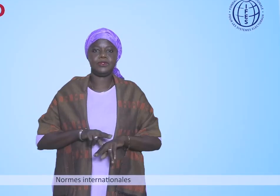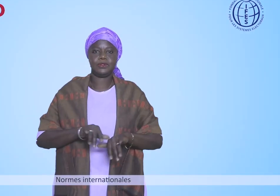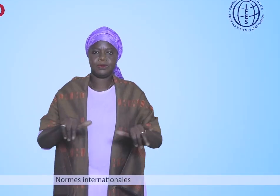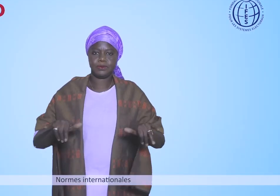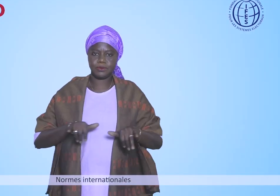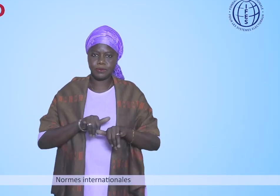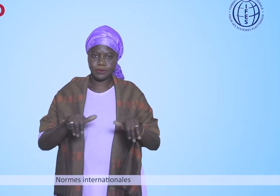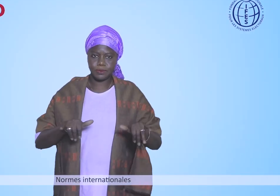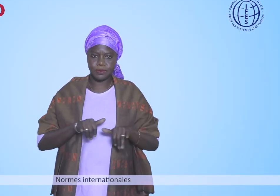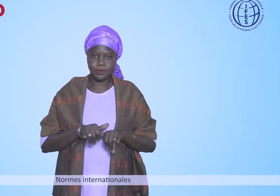Normes internationales